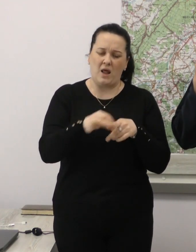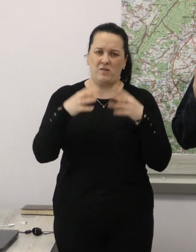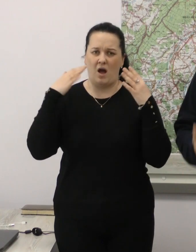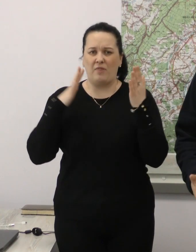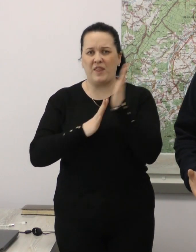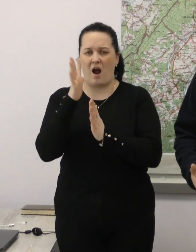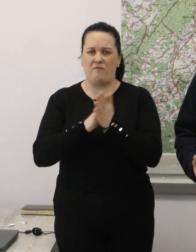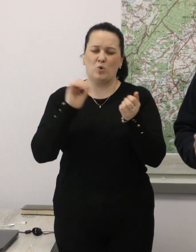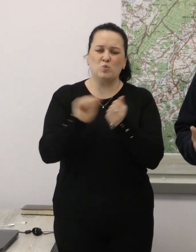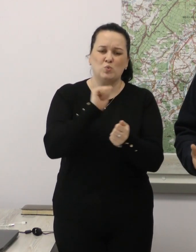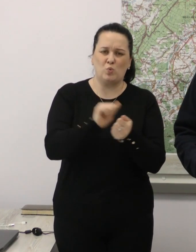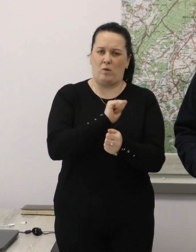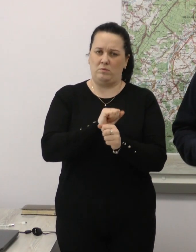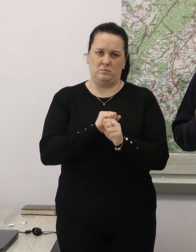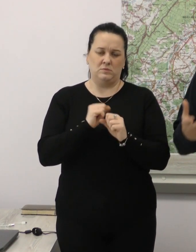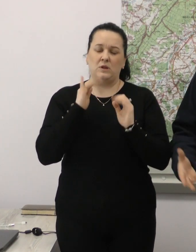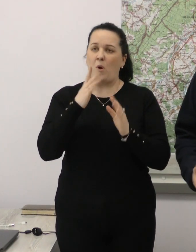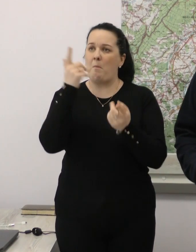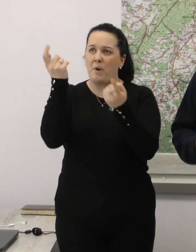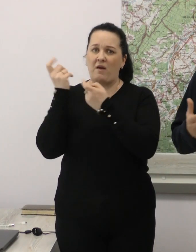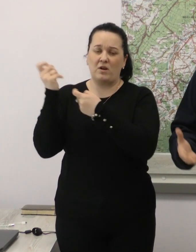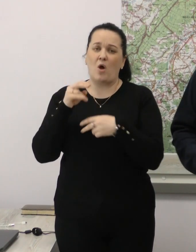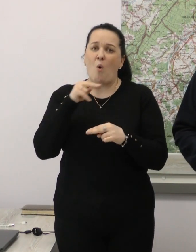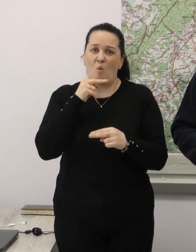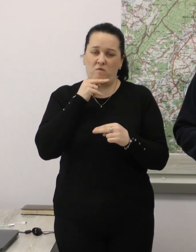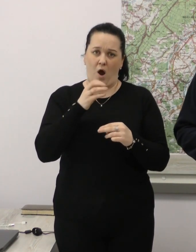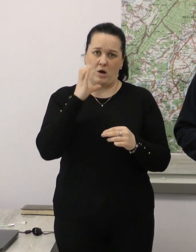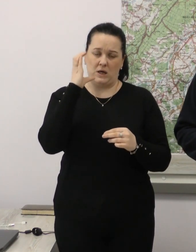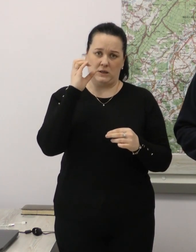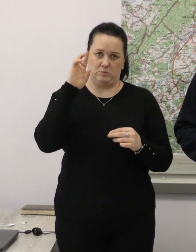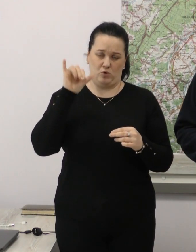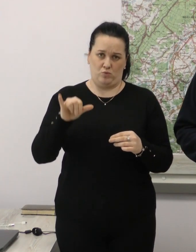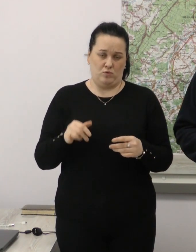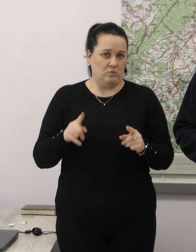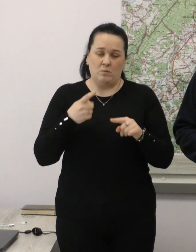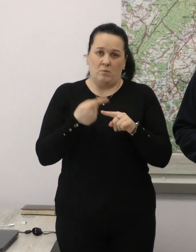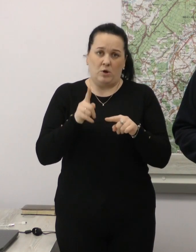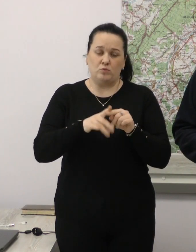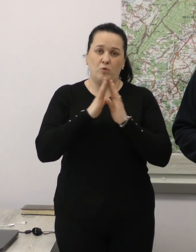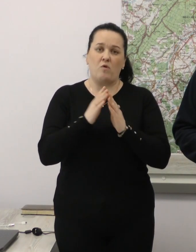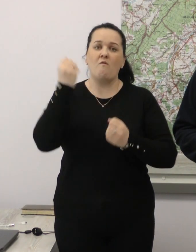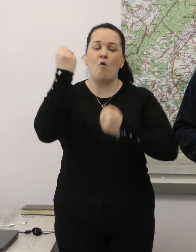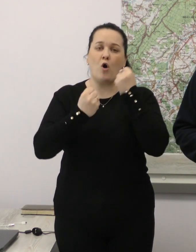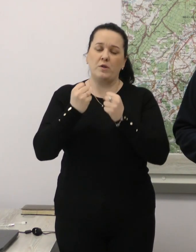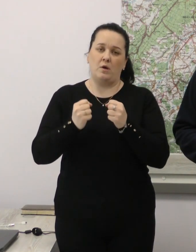сухостою. Зараз ви привертаєте увагу тільки військовослужбовцям і спецслужбах. Закликаю також водіїв. Дотримуйтесь правилами